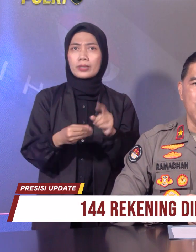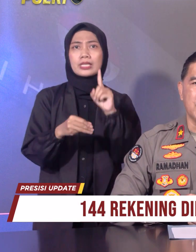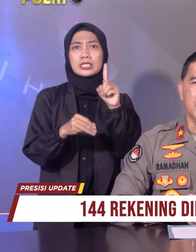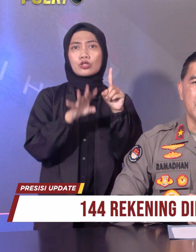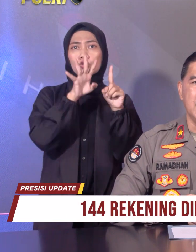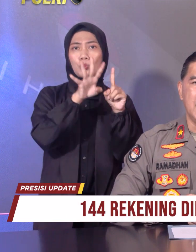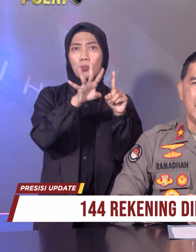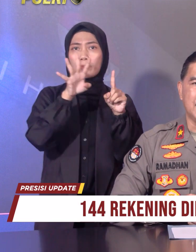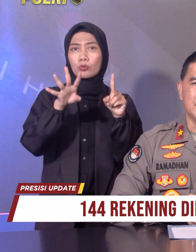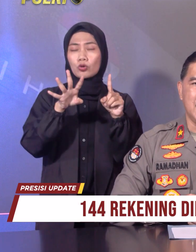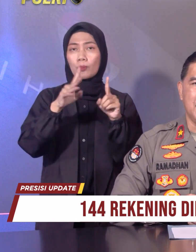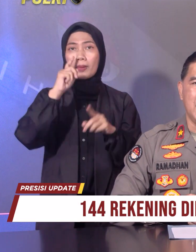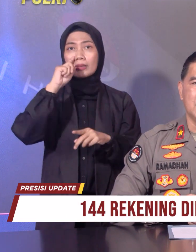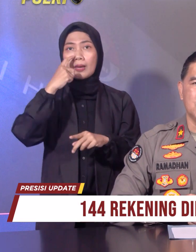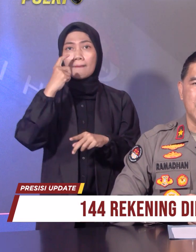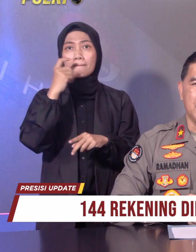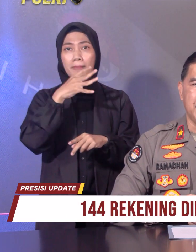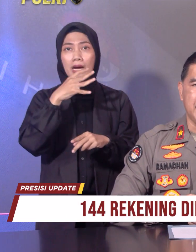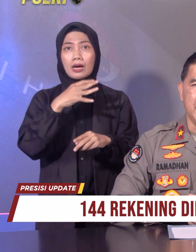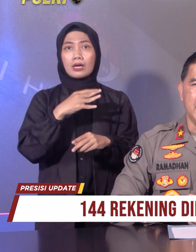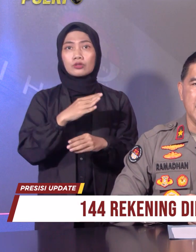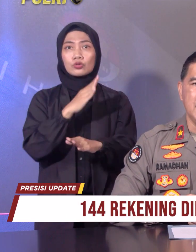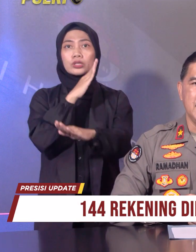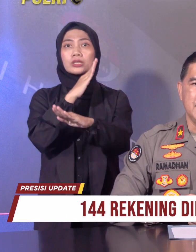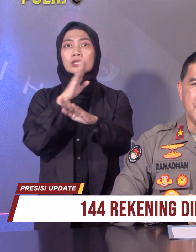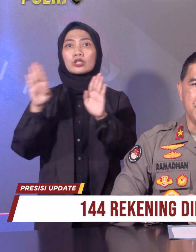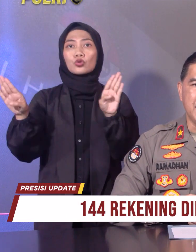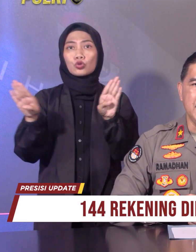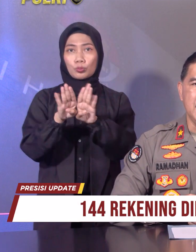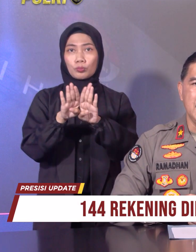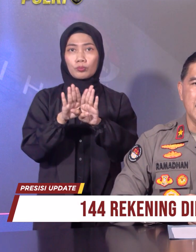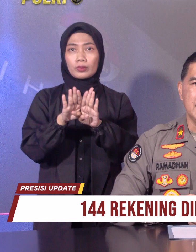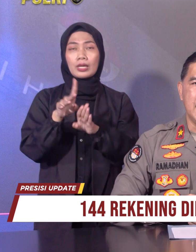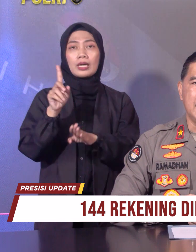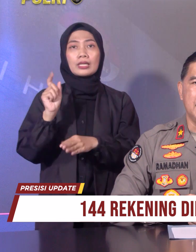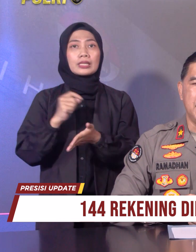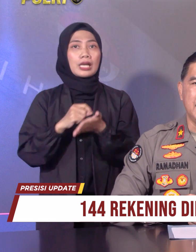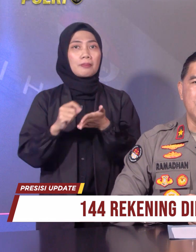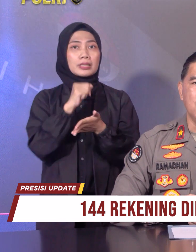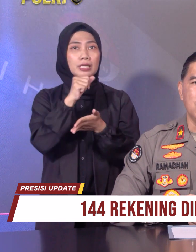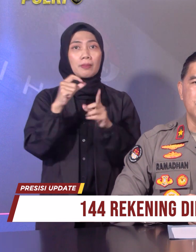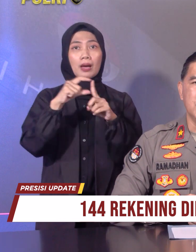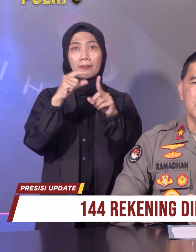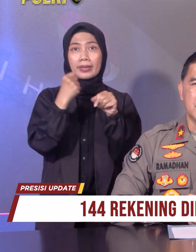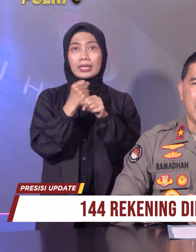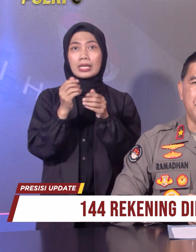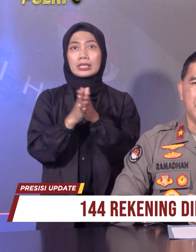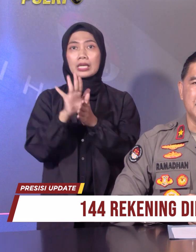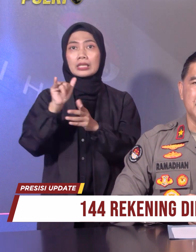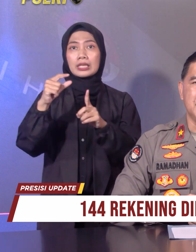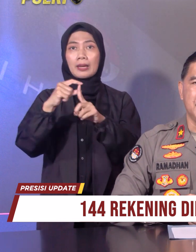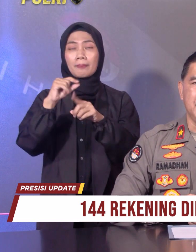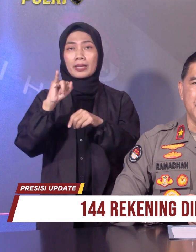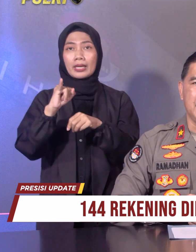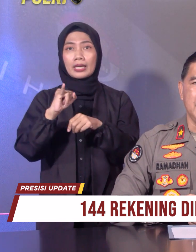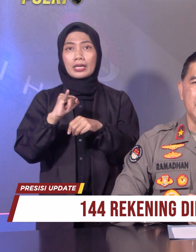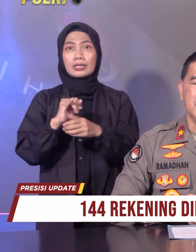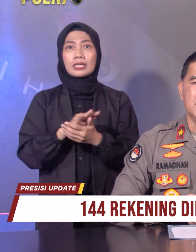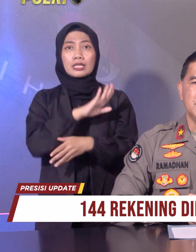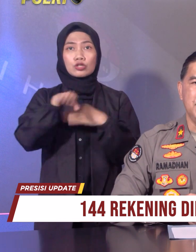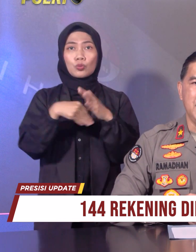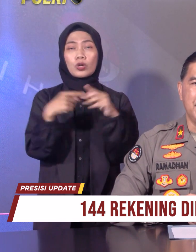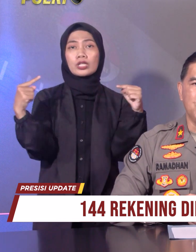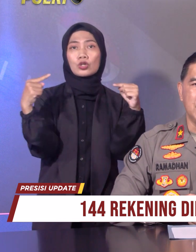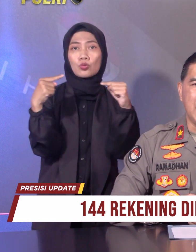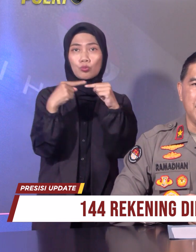yang diblokir atas nama sodara PG, YPI, dan badan hukum terapidiasi terdiri dari